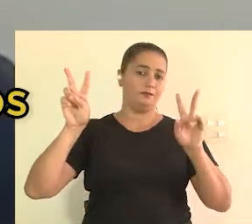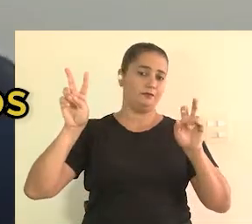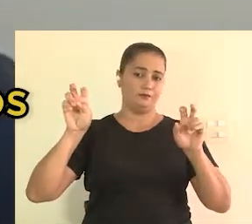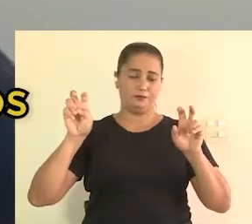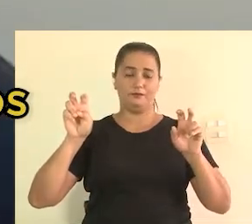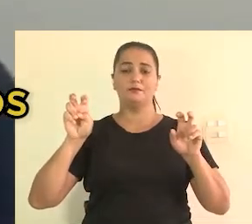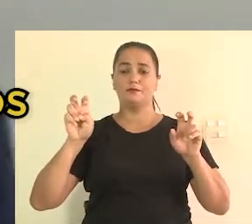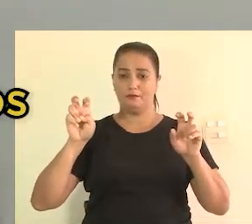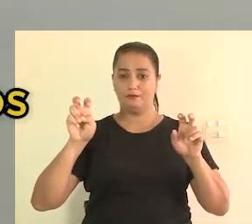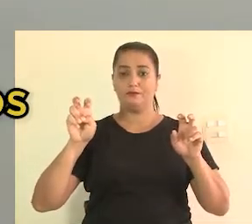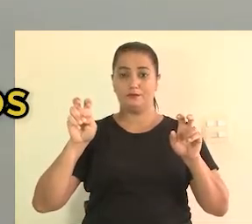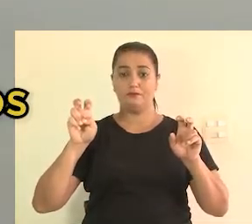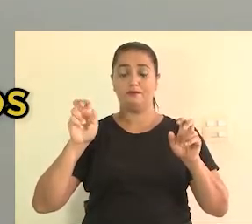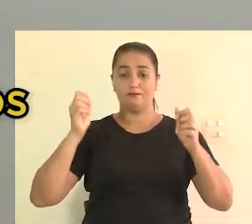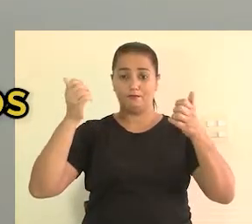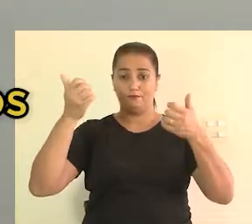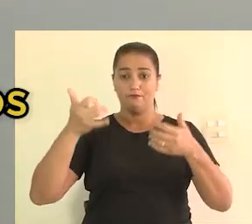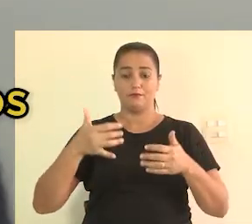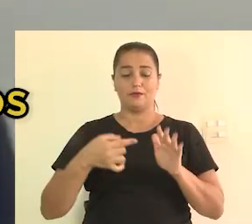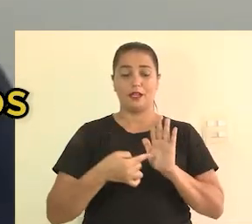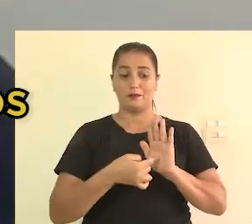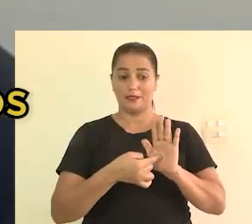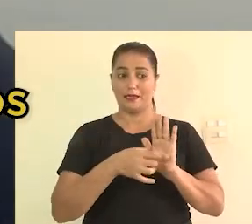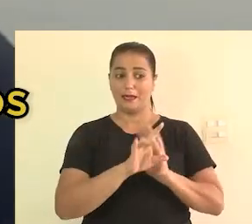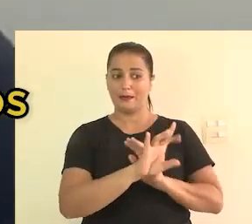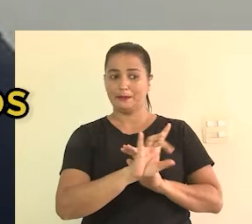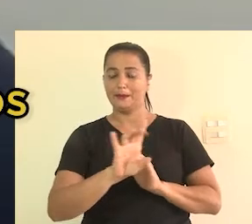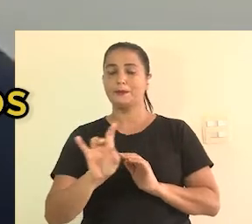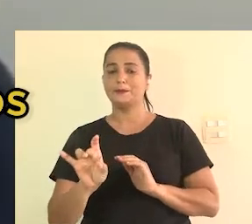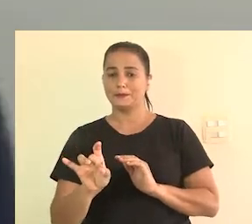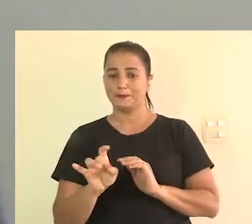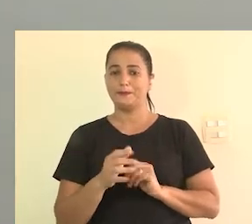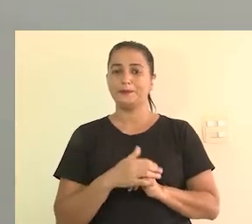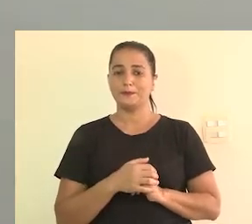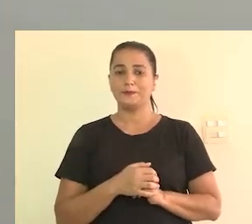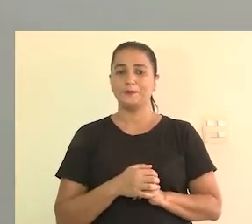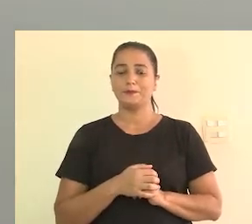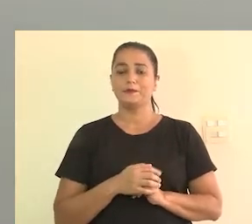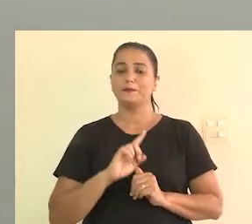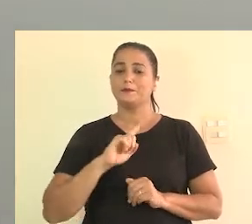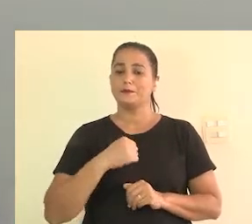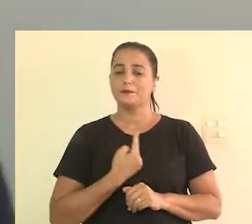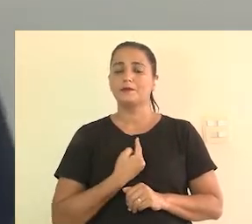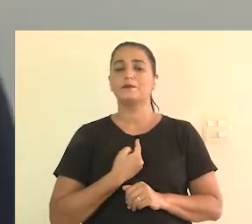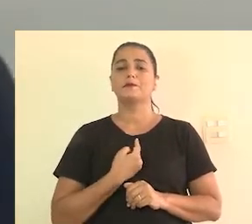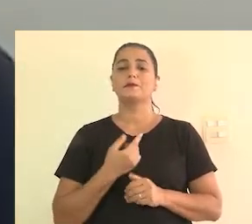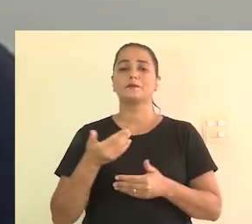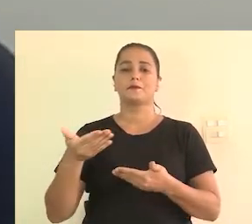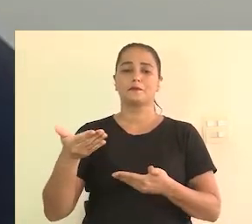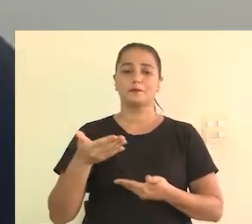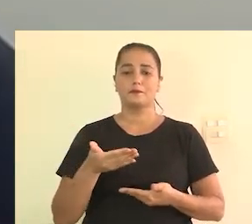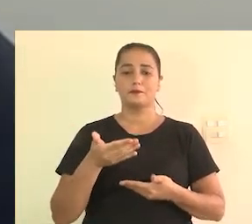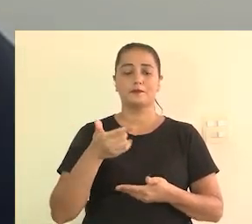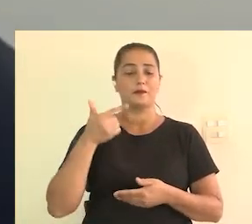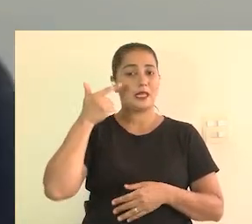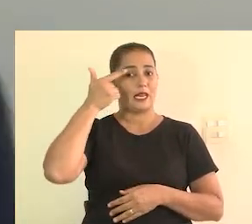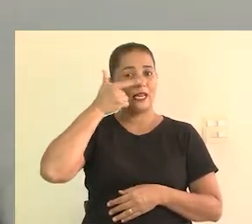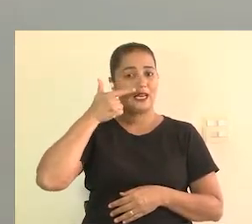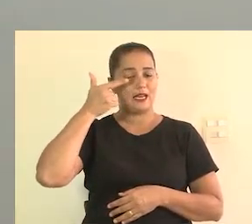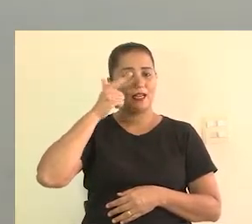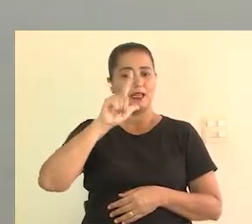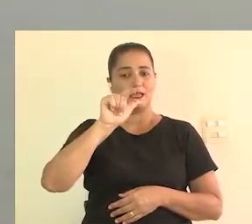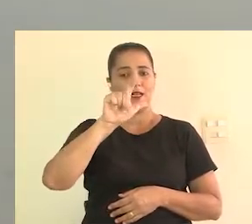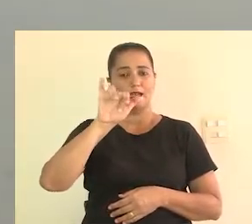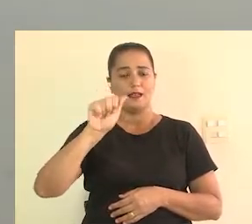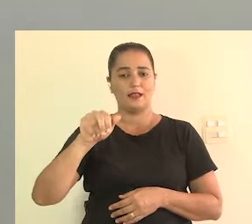esse assunto, como já vimos a apresentação de cada um, né? E aí, nós convidamos a Liliana